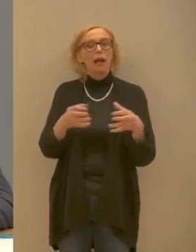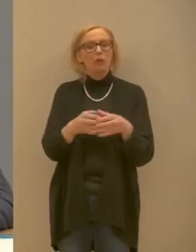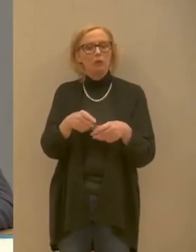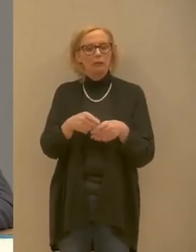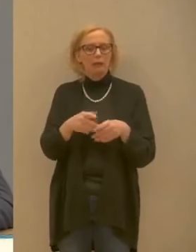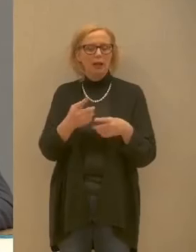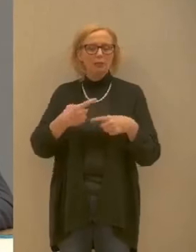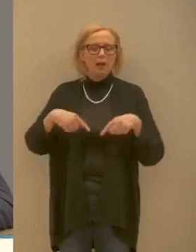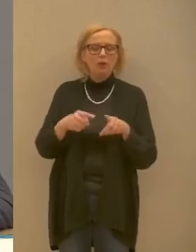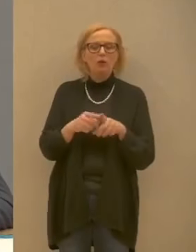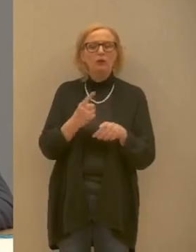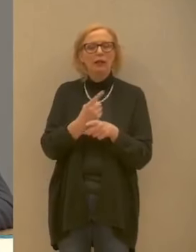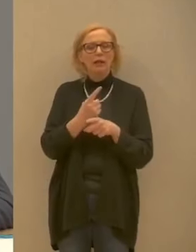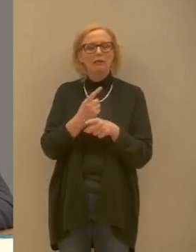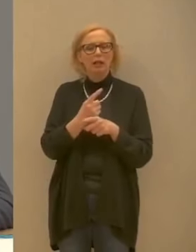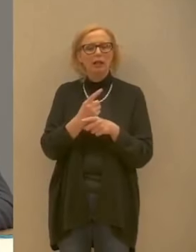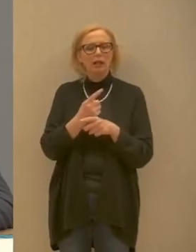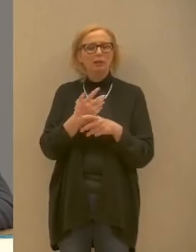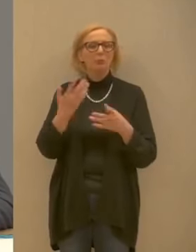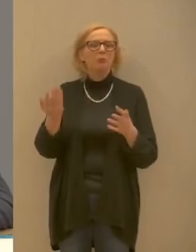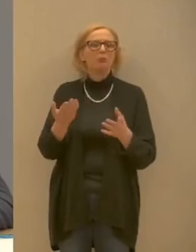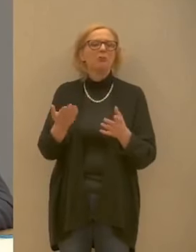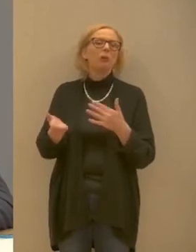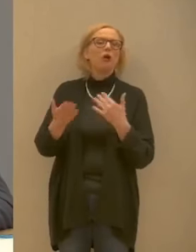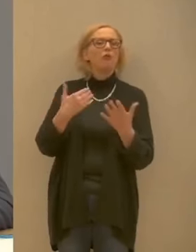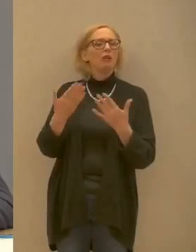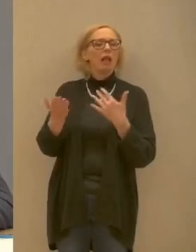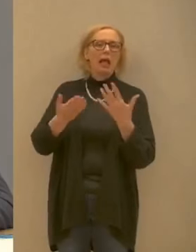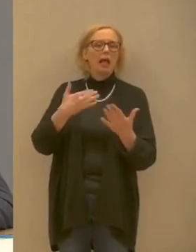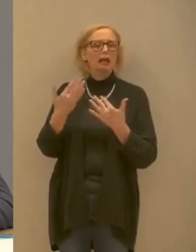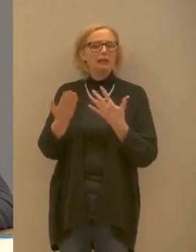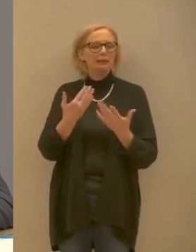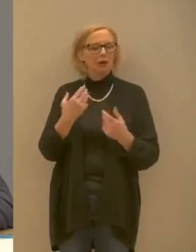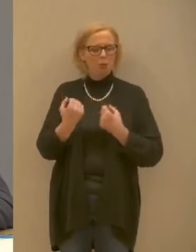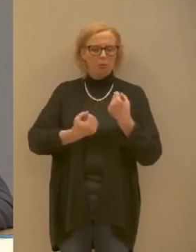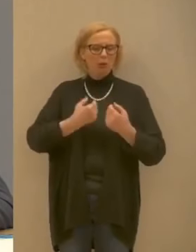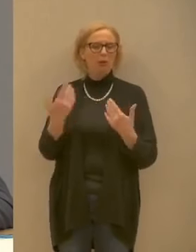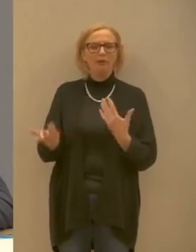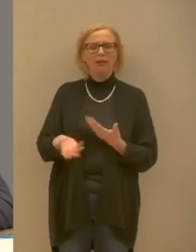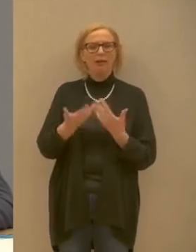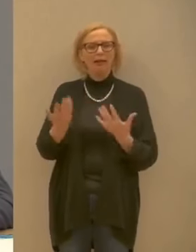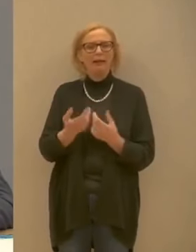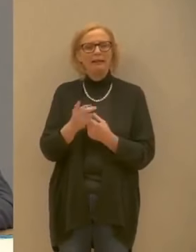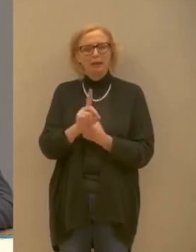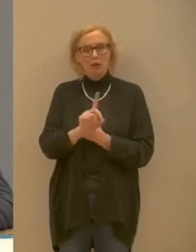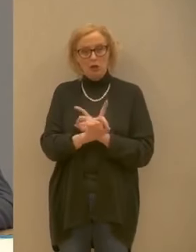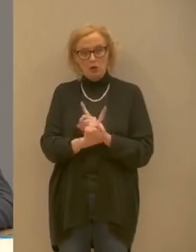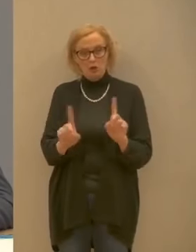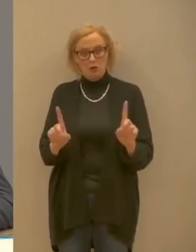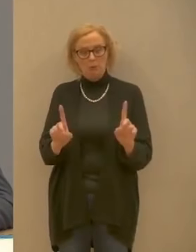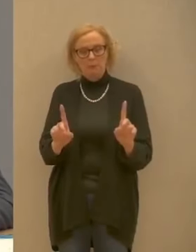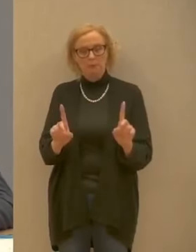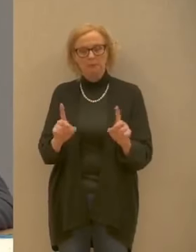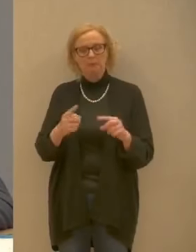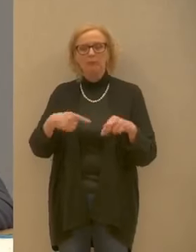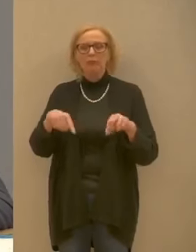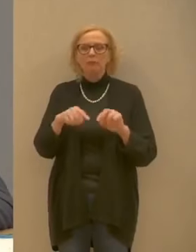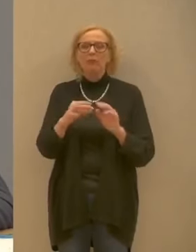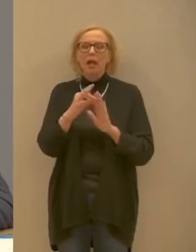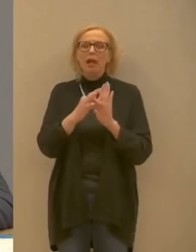eccedere nella confidenza dei nostri comportamenti. Bisogna rispettare le